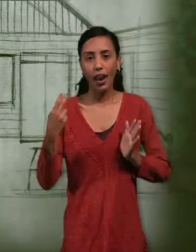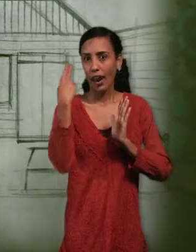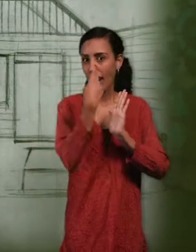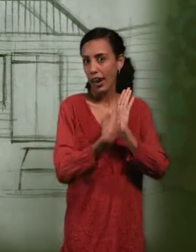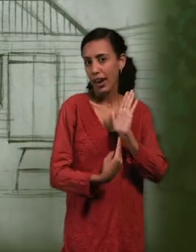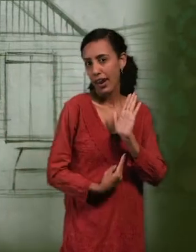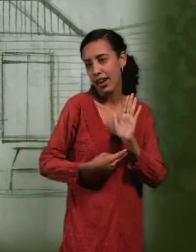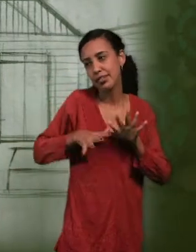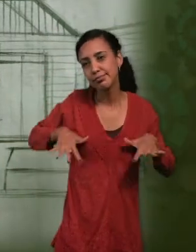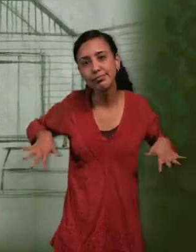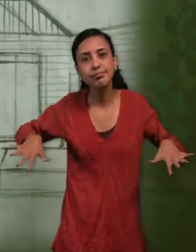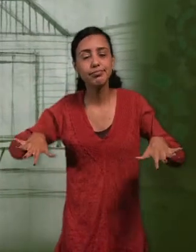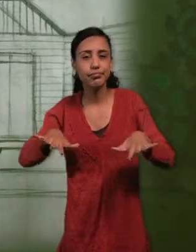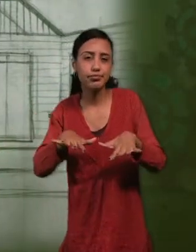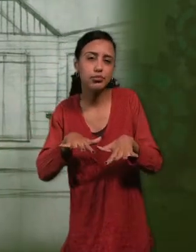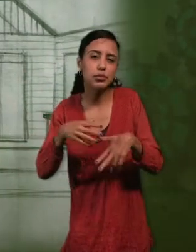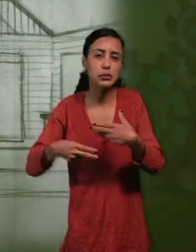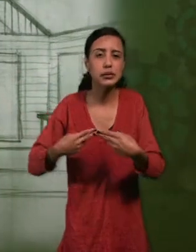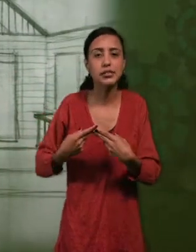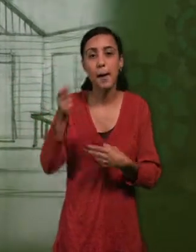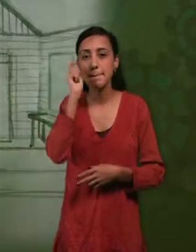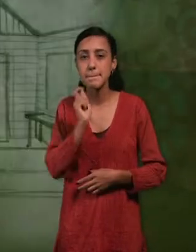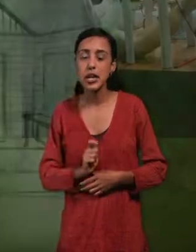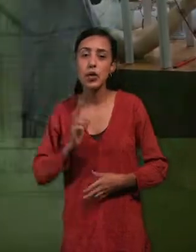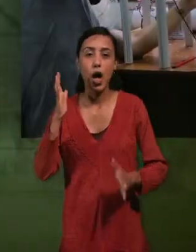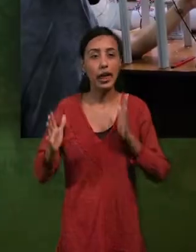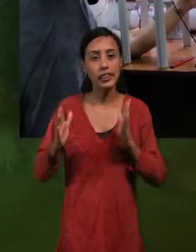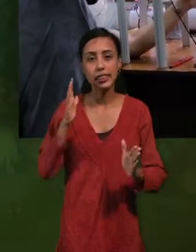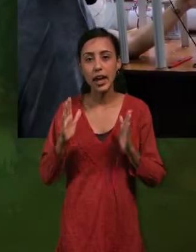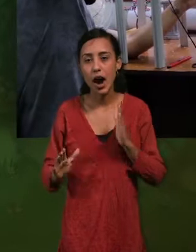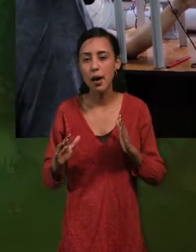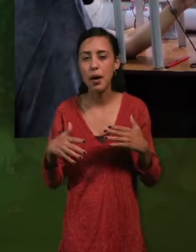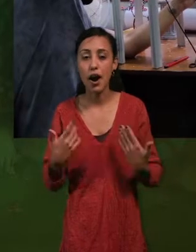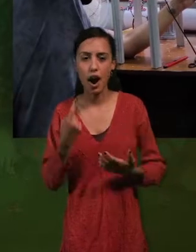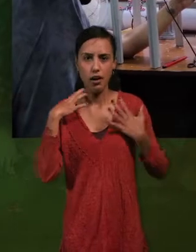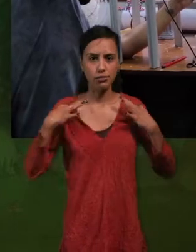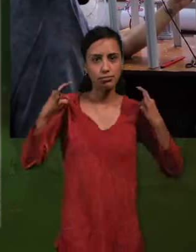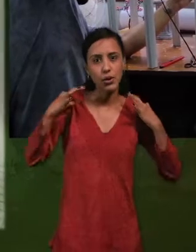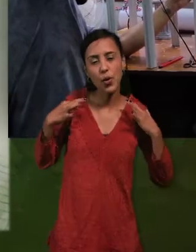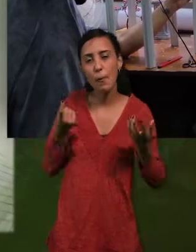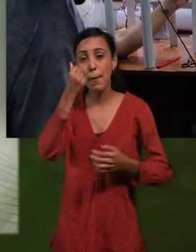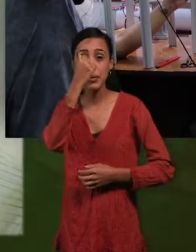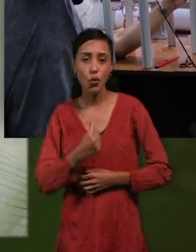según el contexto en el cual se desarrolla la película, la época? ¿Cómo lucen y visten los personajes? Etcétera.